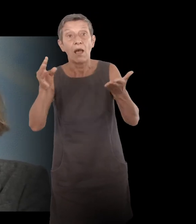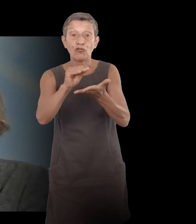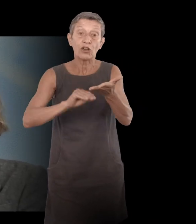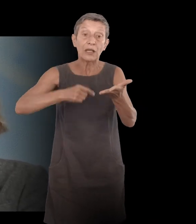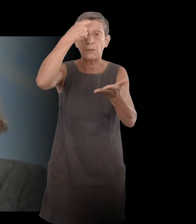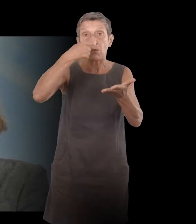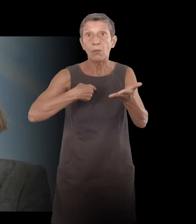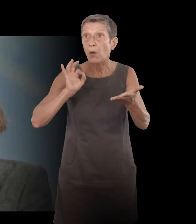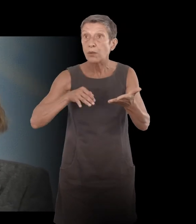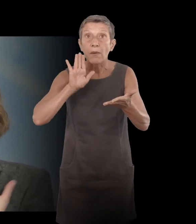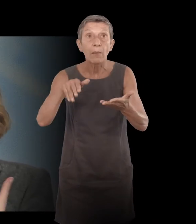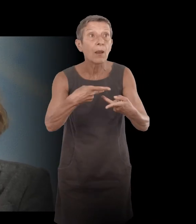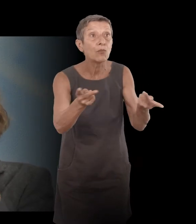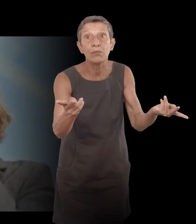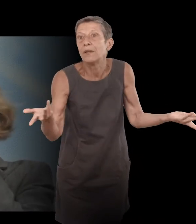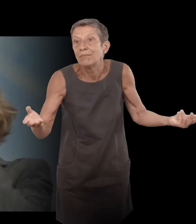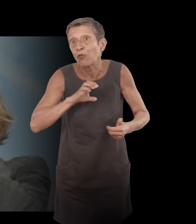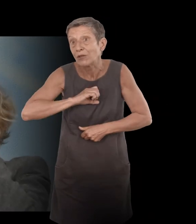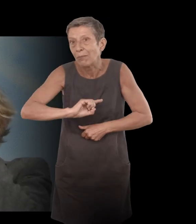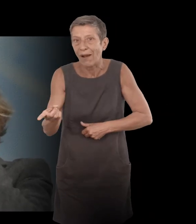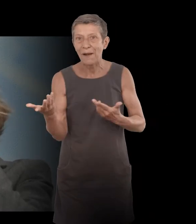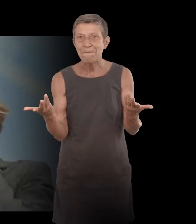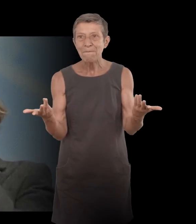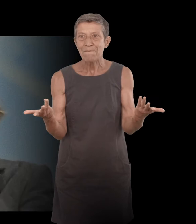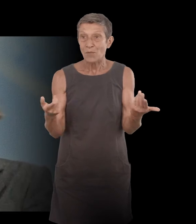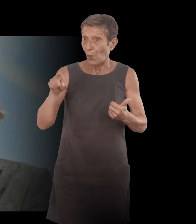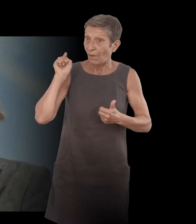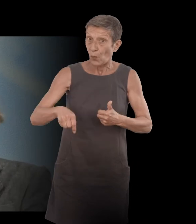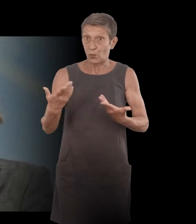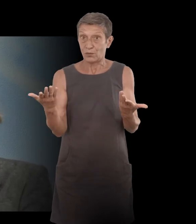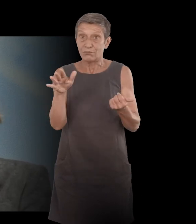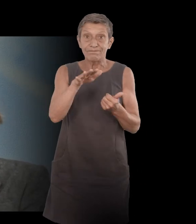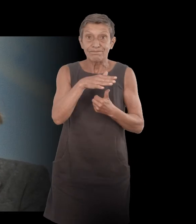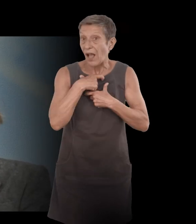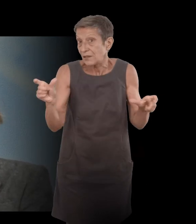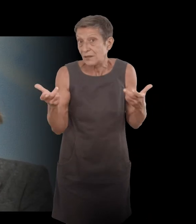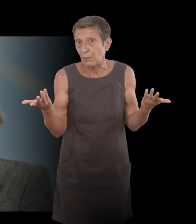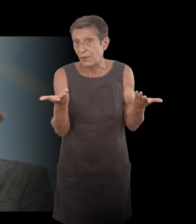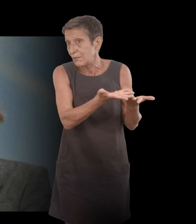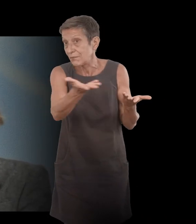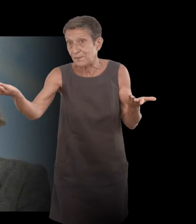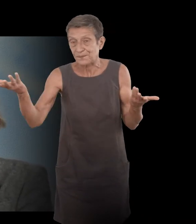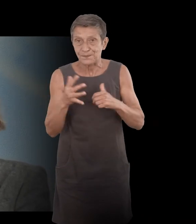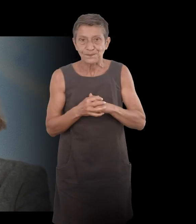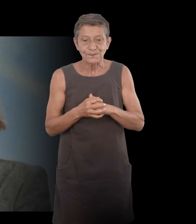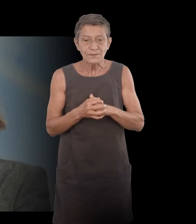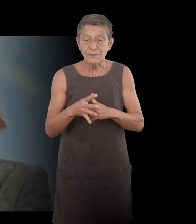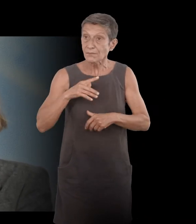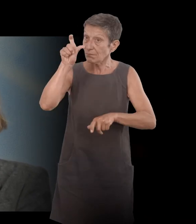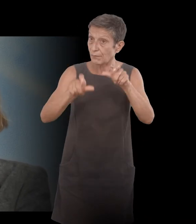publier. Et donc, il faut qu'il soit accessible pour les autres. Et j'ai des gens qui m'ont écrit pour me dire que